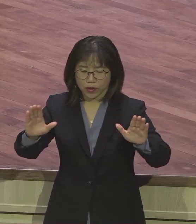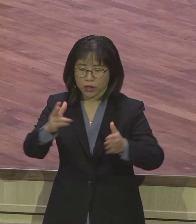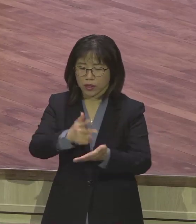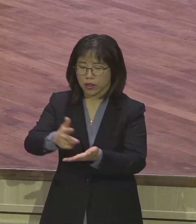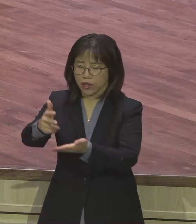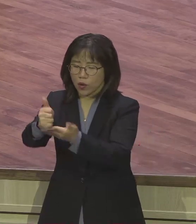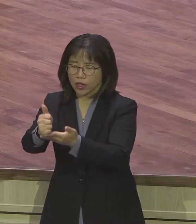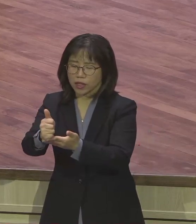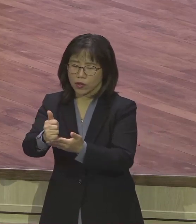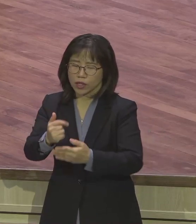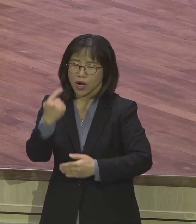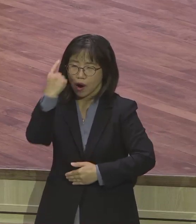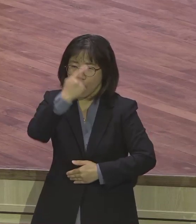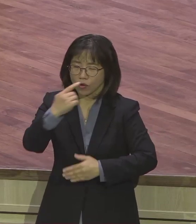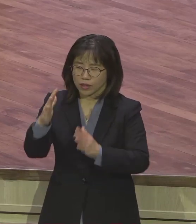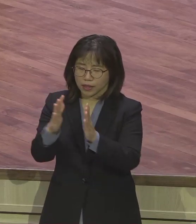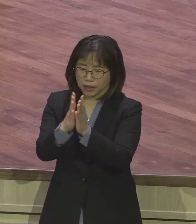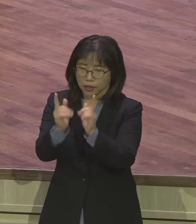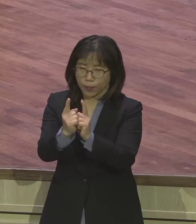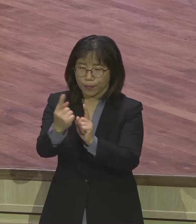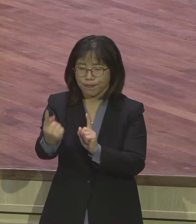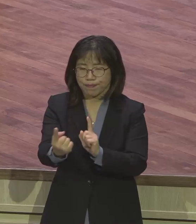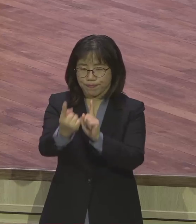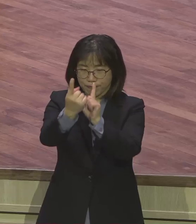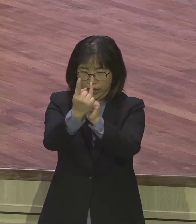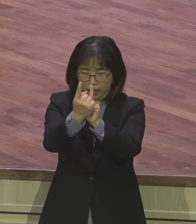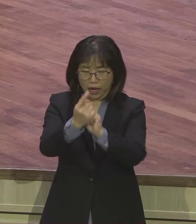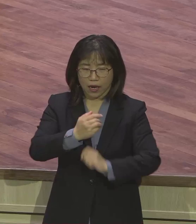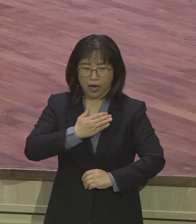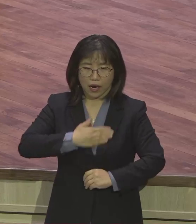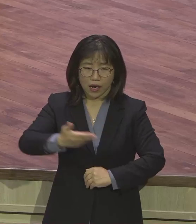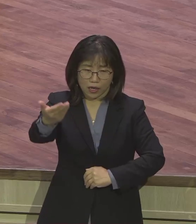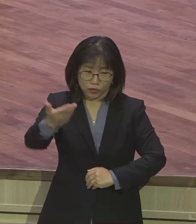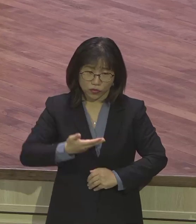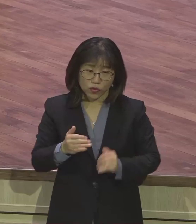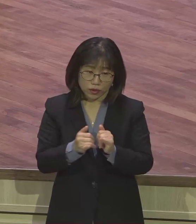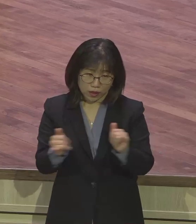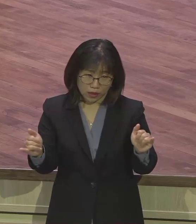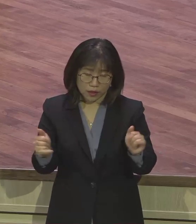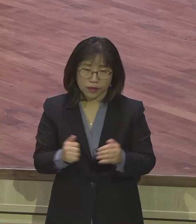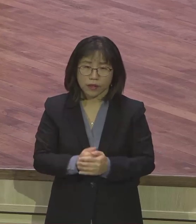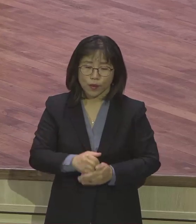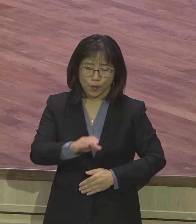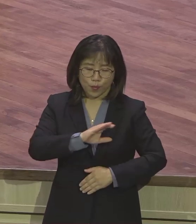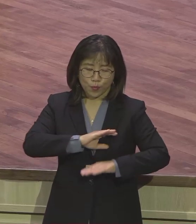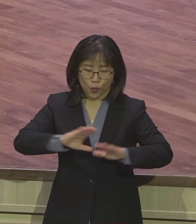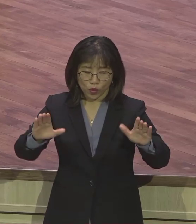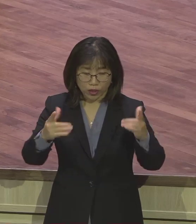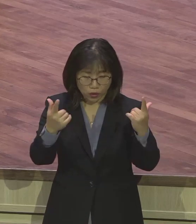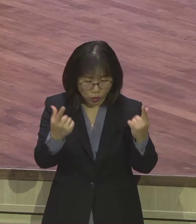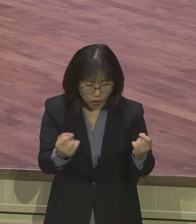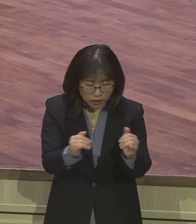아시던 자요. 모세와 같은 선지자가 다시 일어나지 못했대요.